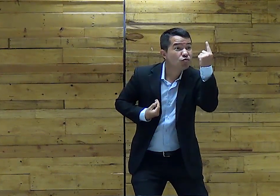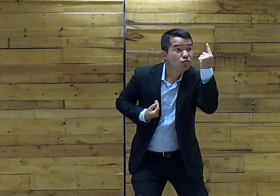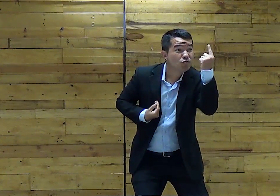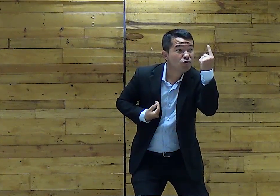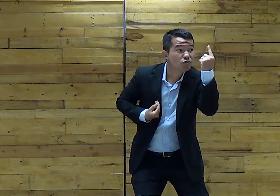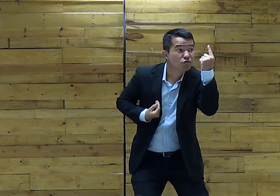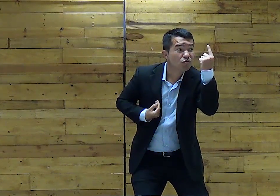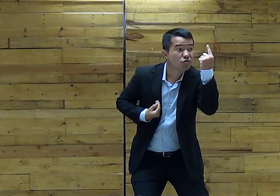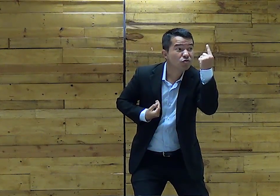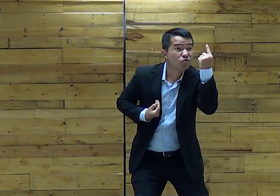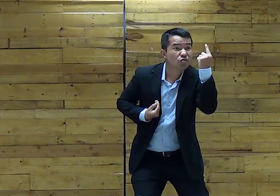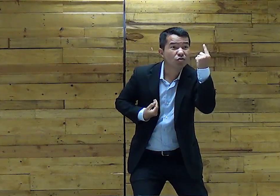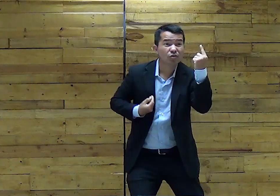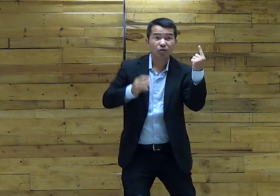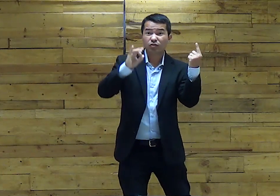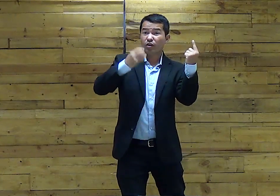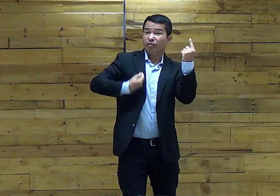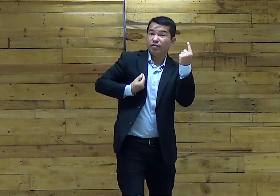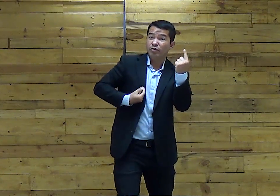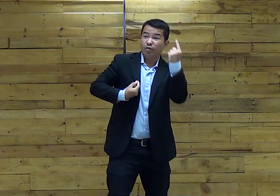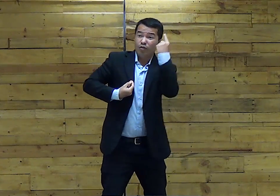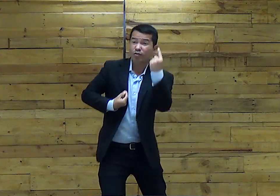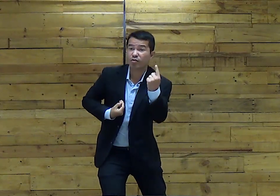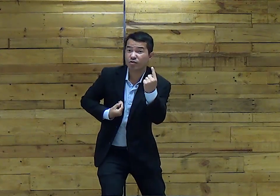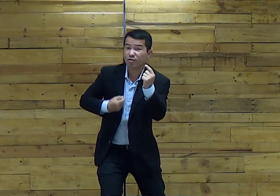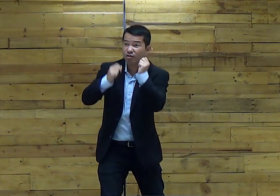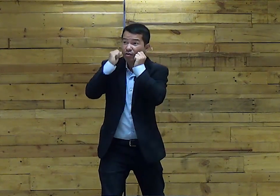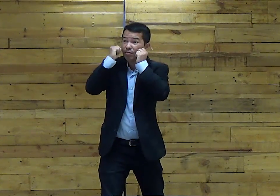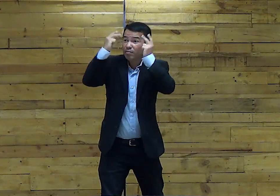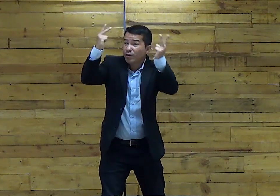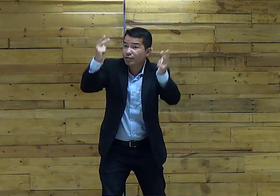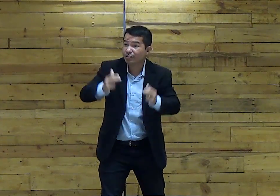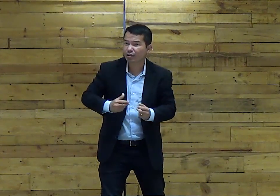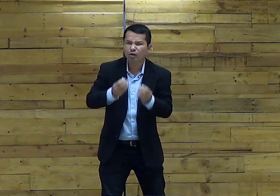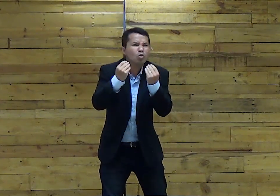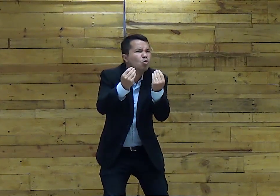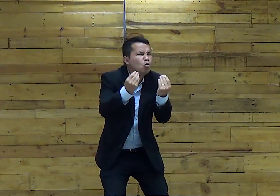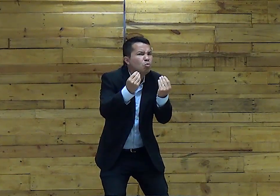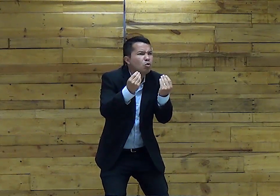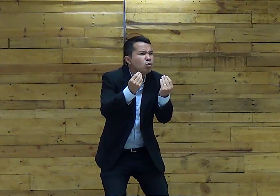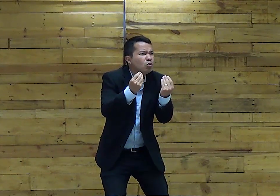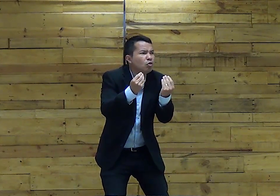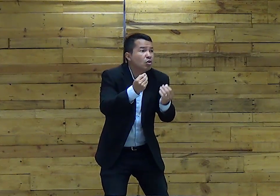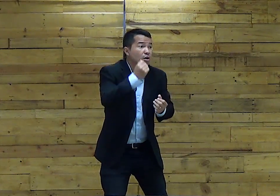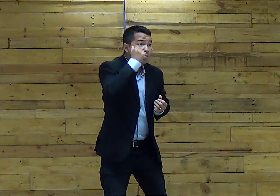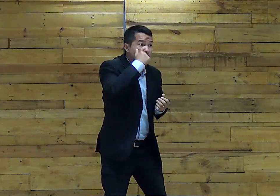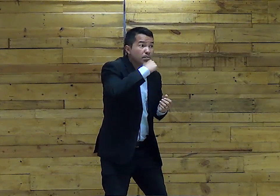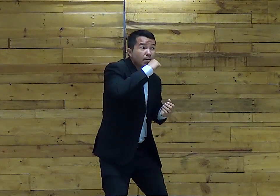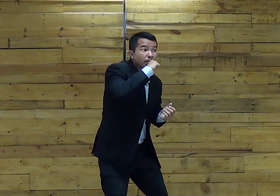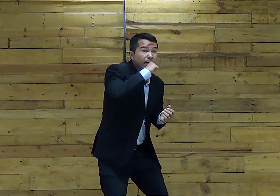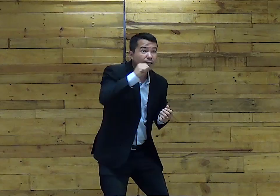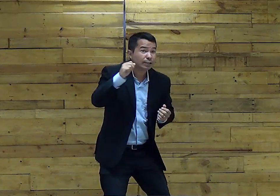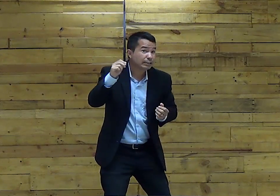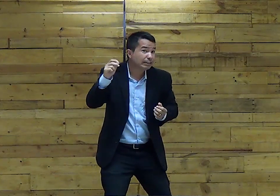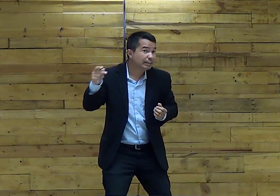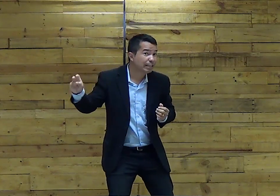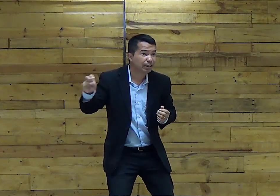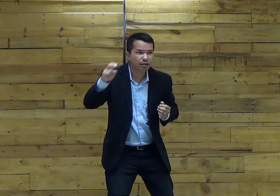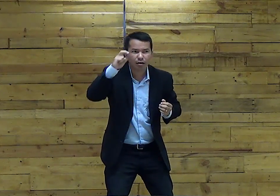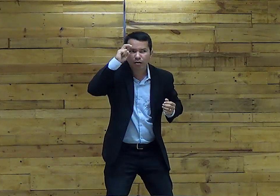havia Só um menino Conseguiu Ficar vivo Por que? Moisés O que houve com ele?